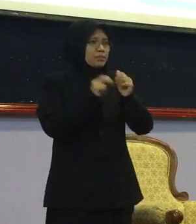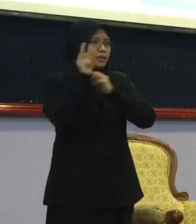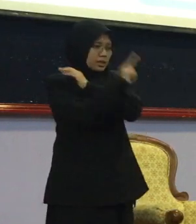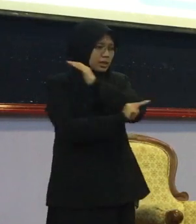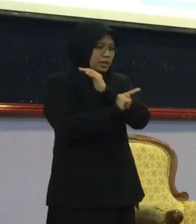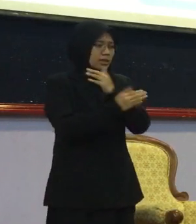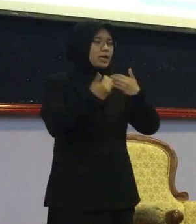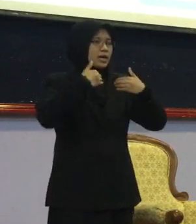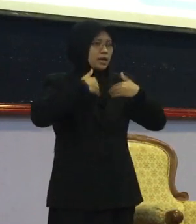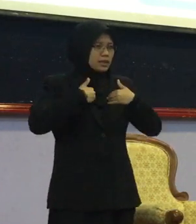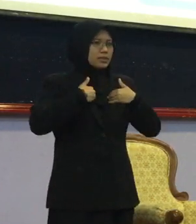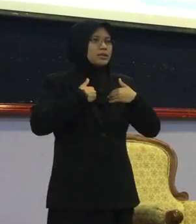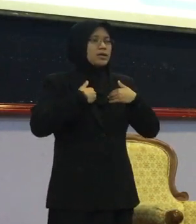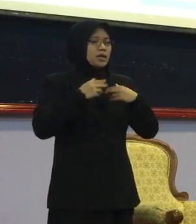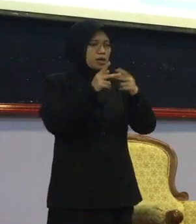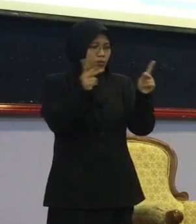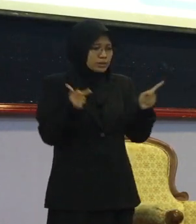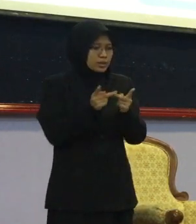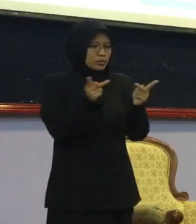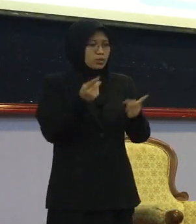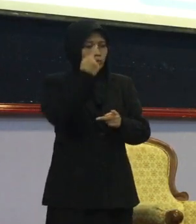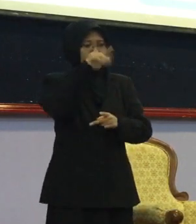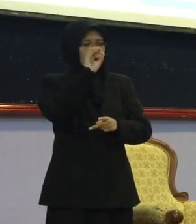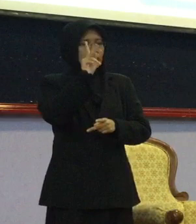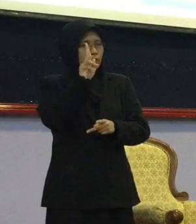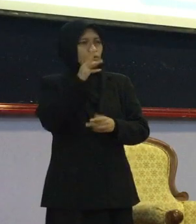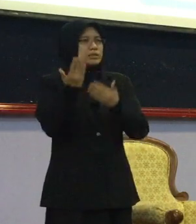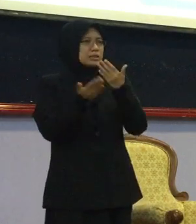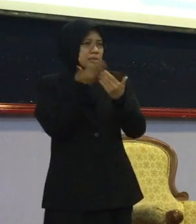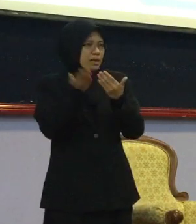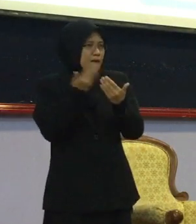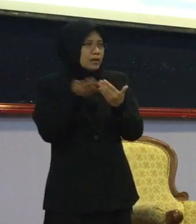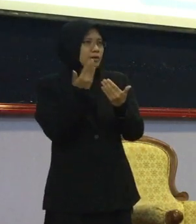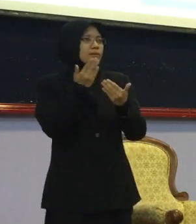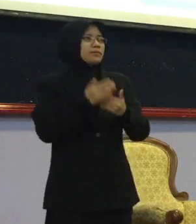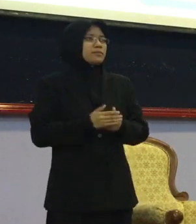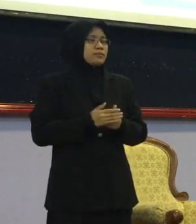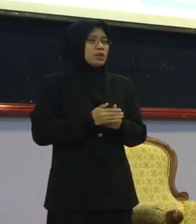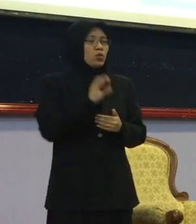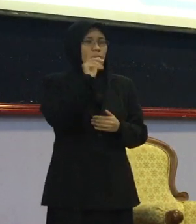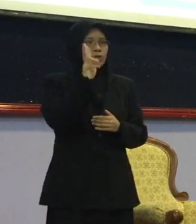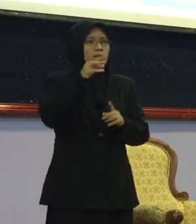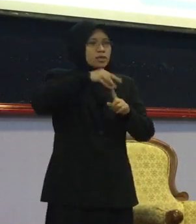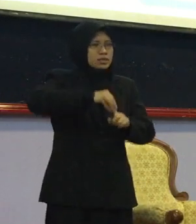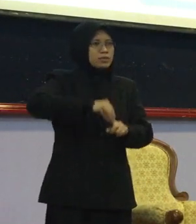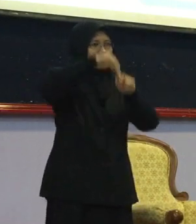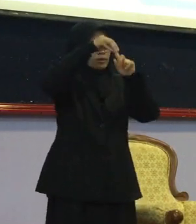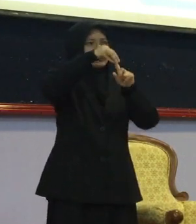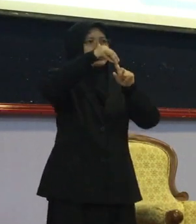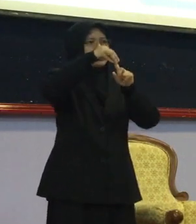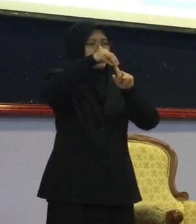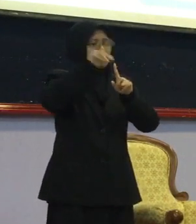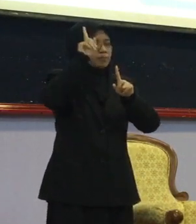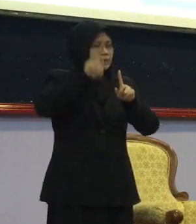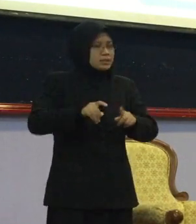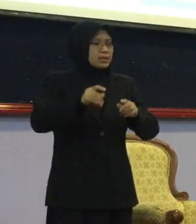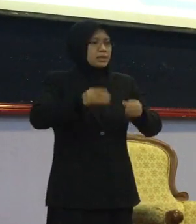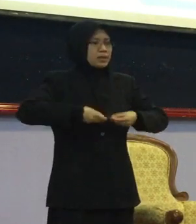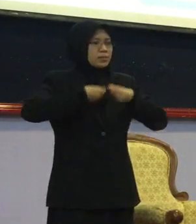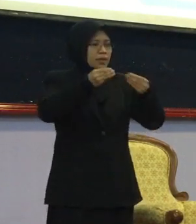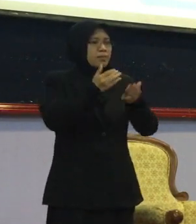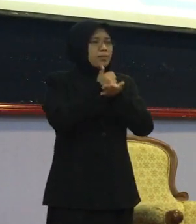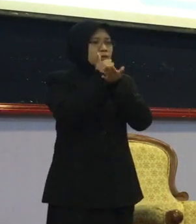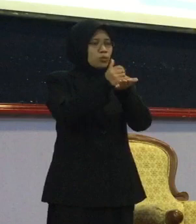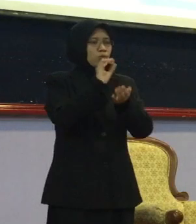jaga Kawasan-kawasan So begitu Juga lah OKU Dengan pula OKU ni special Treatment kan Yang perlu diberi Jadi sebab tu Dia perlu